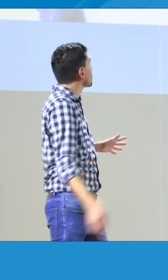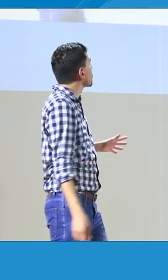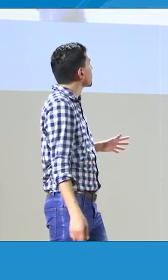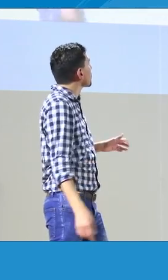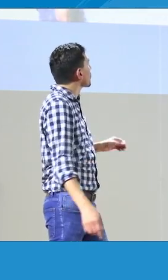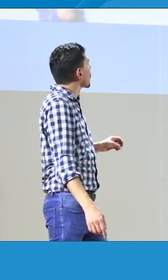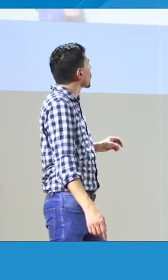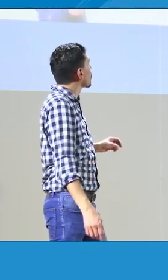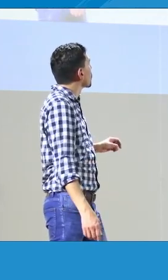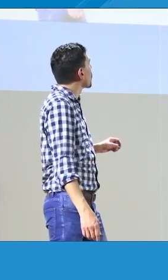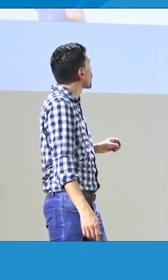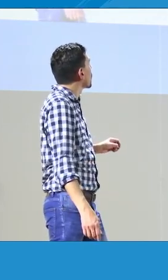Siguiente, por favor.